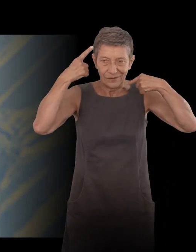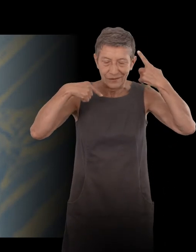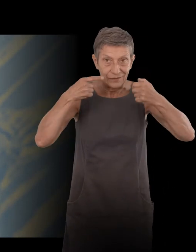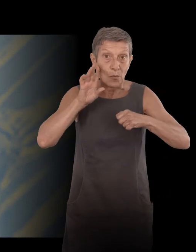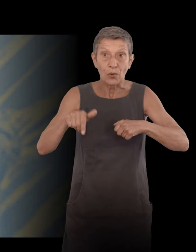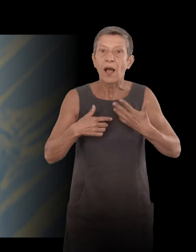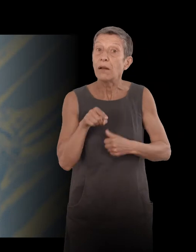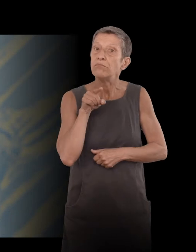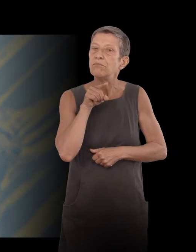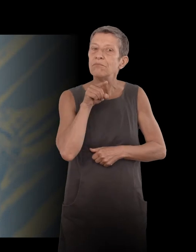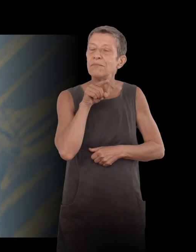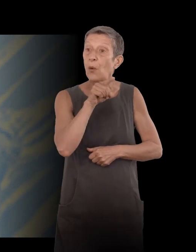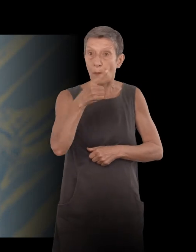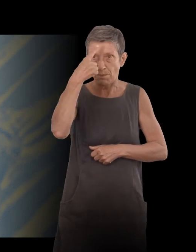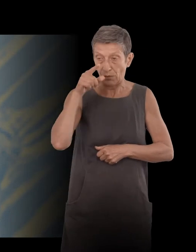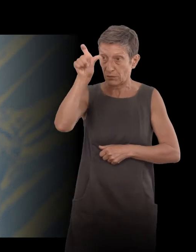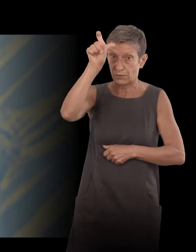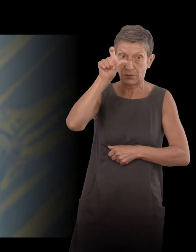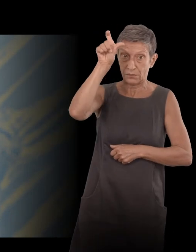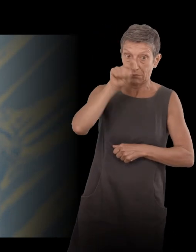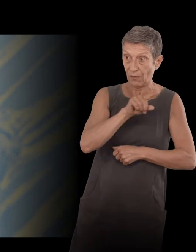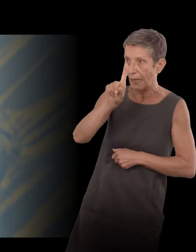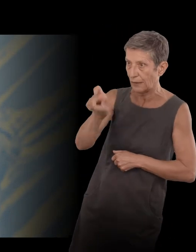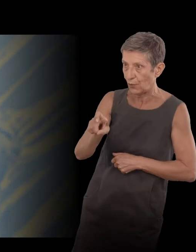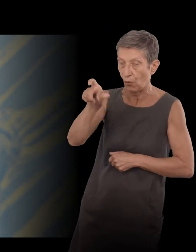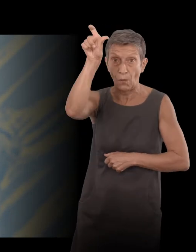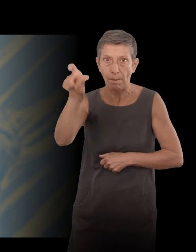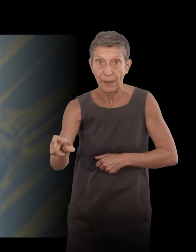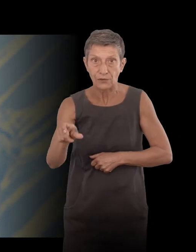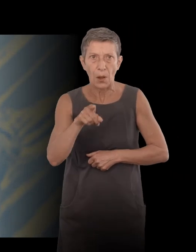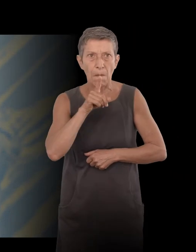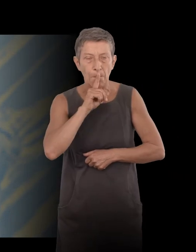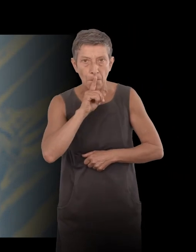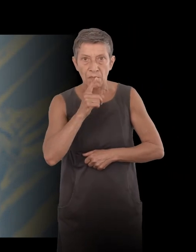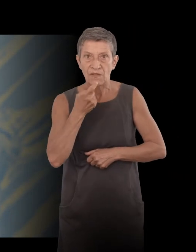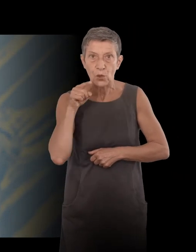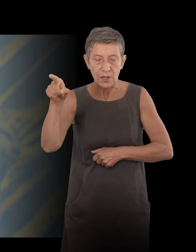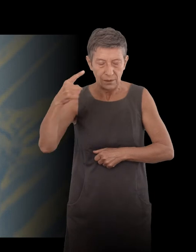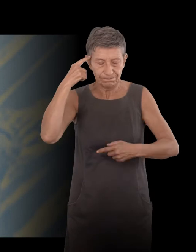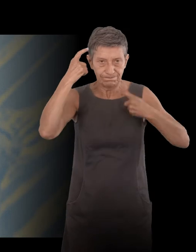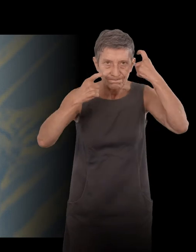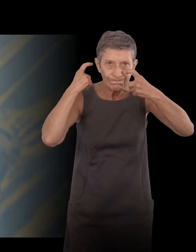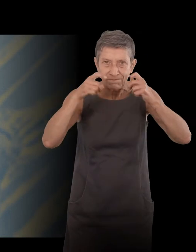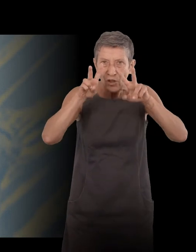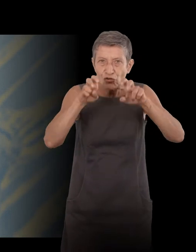taisait avant de répondre, c'est qu'il cherchait les mots pour répondre au plus juste. Alors, y en a qui